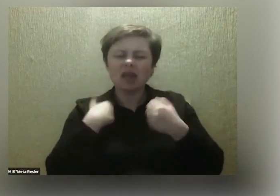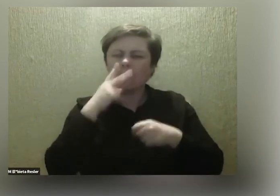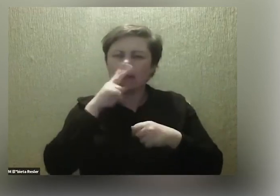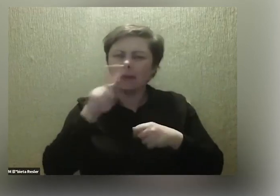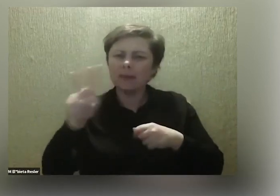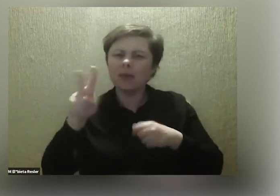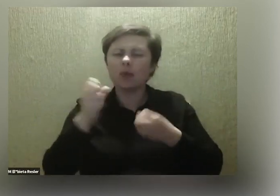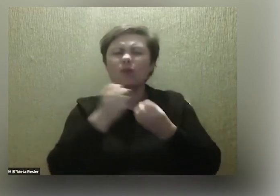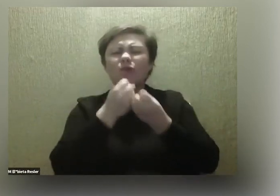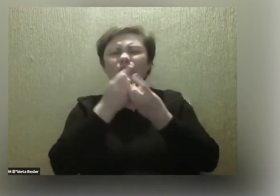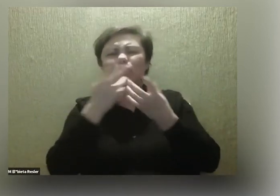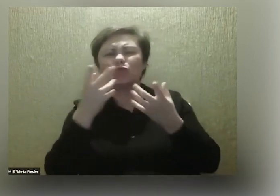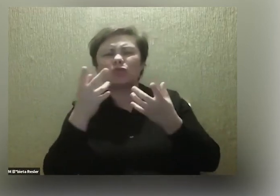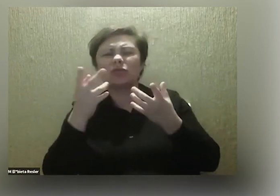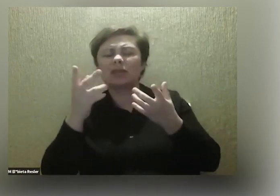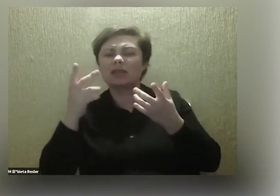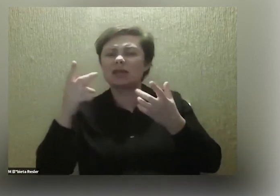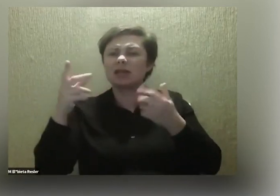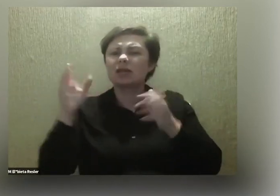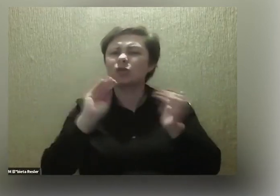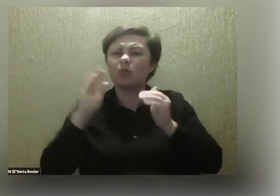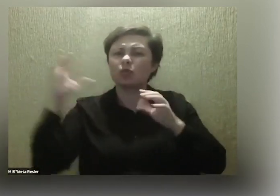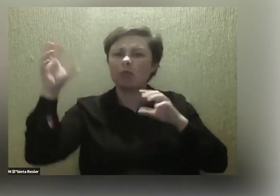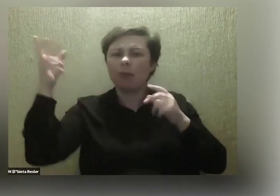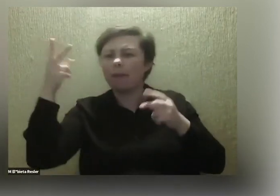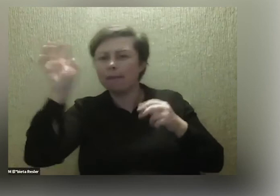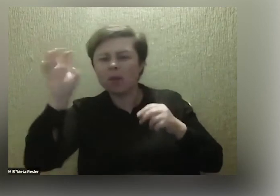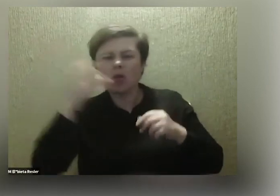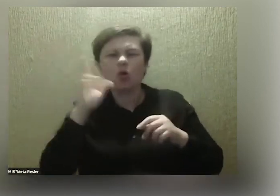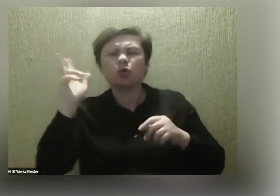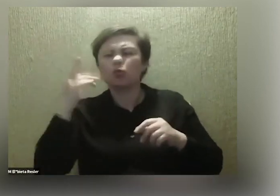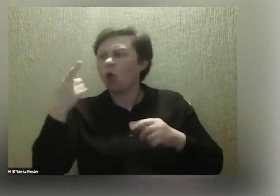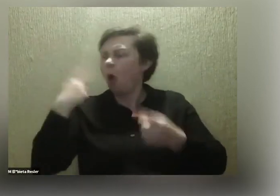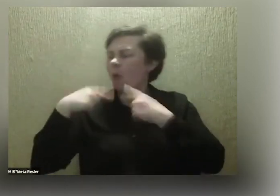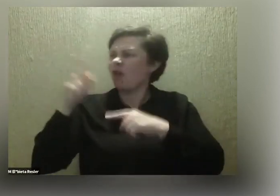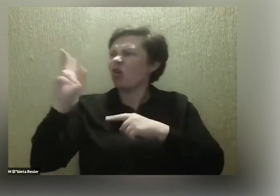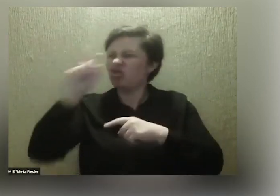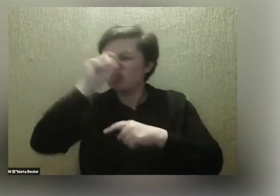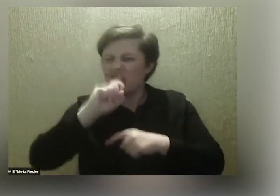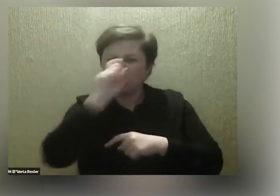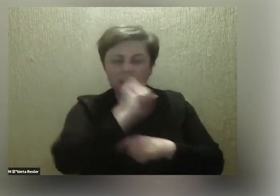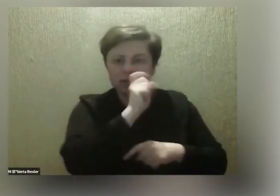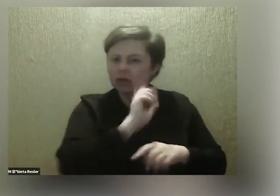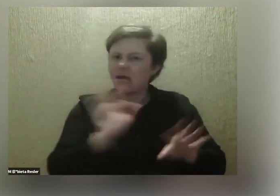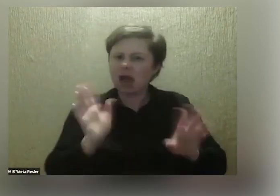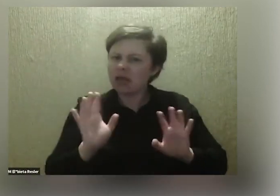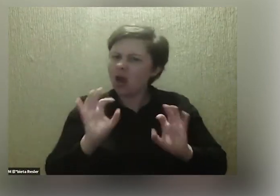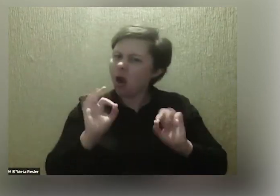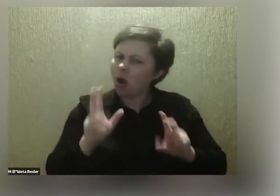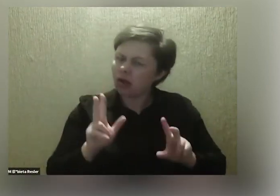wielu perspektyw i kiedy ktoś mi mówi, że albo ci są źli, ale ja się zastanawiam, no ok, ale oni,